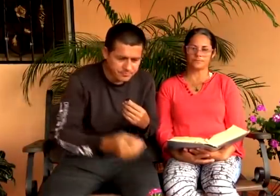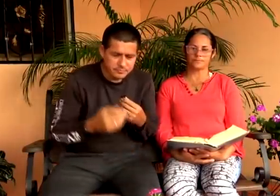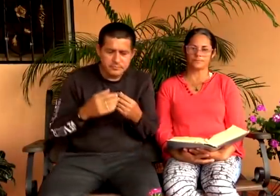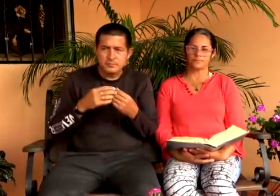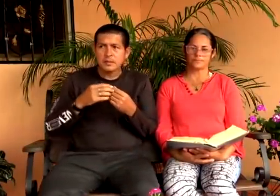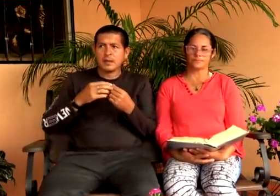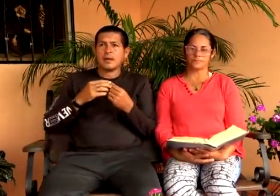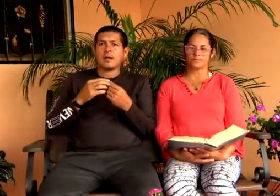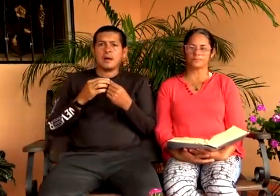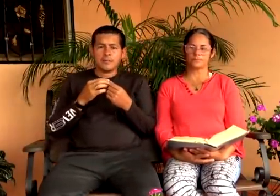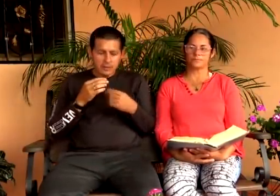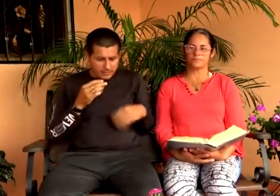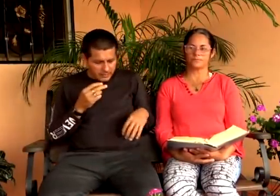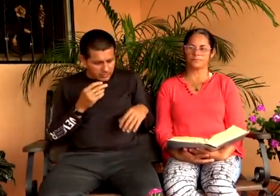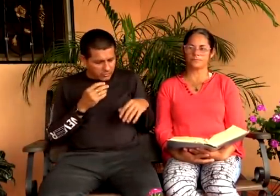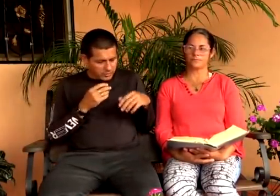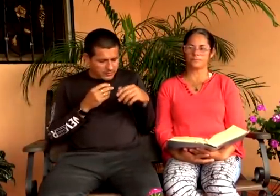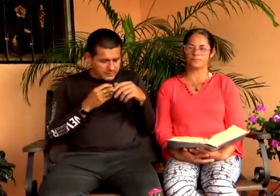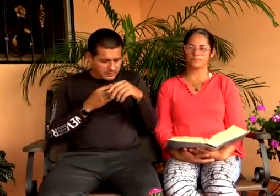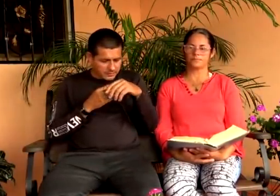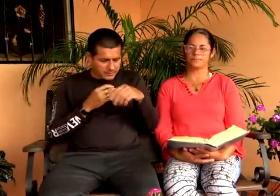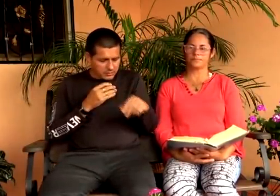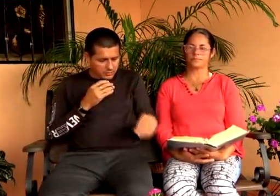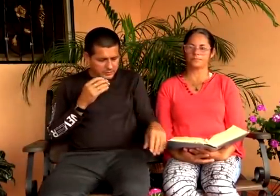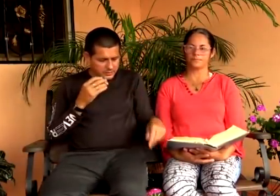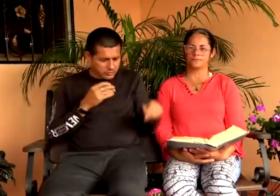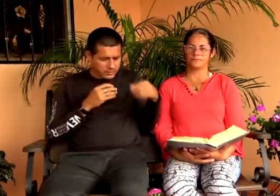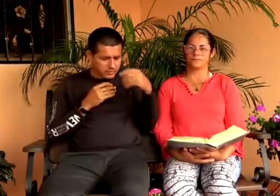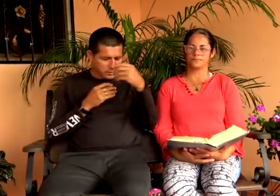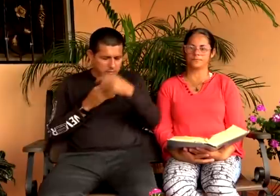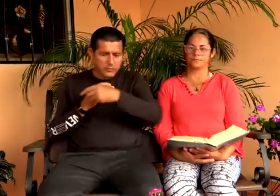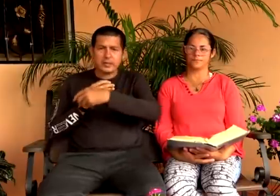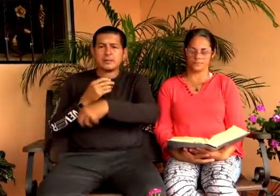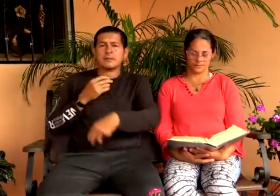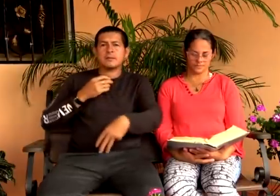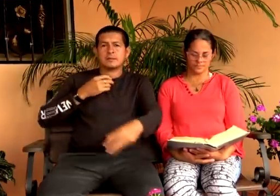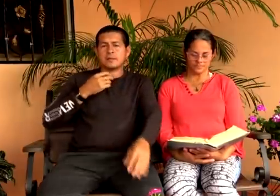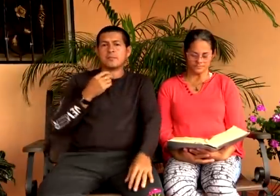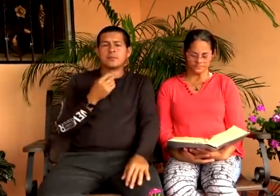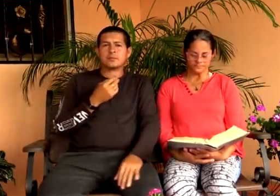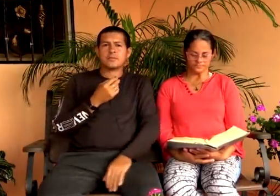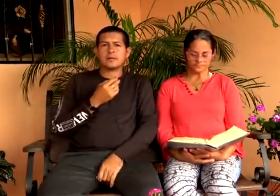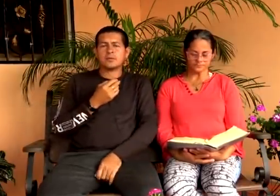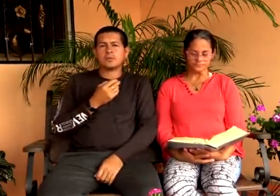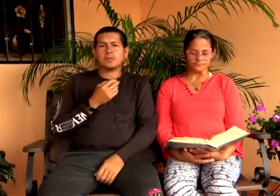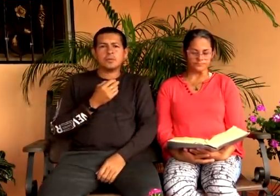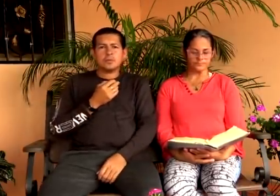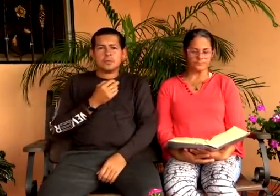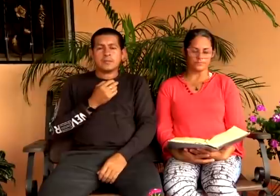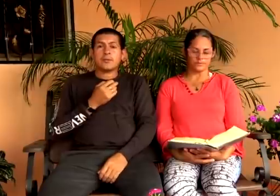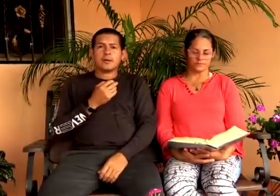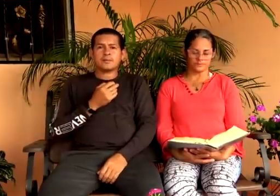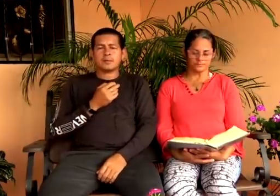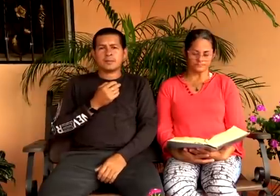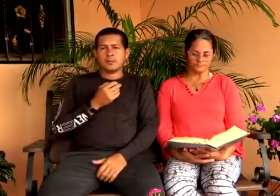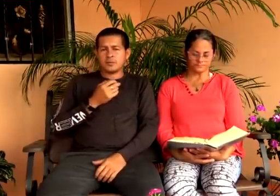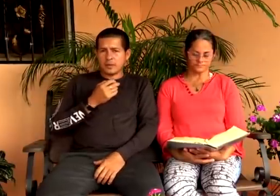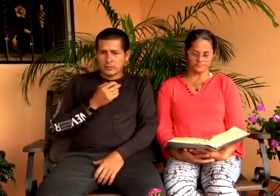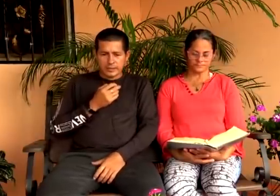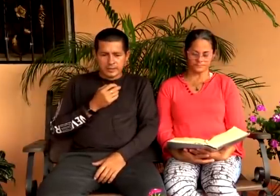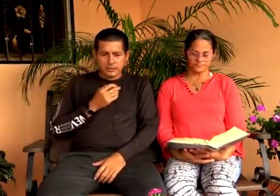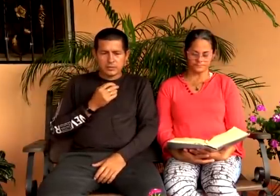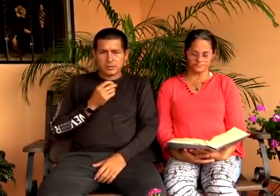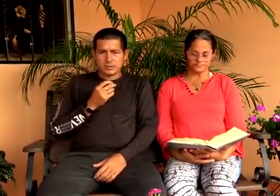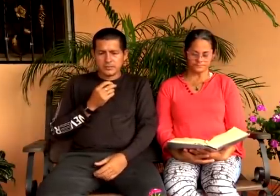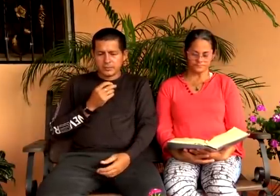Bien. Amados hermanos, hoy el pasaje bíblico está tomado de San Juan. Seguimos con San Juan 8, estamos del 31